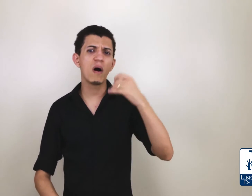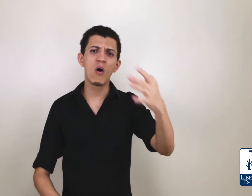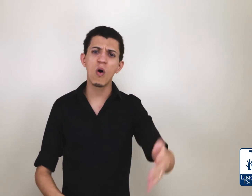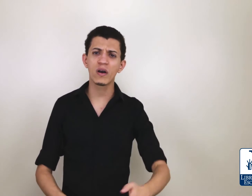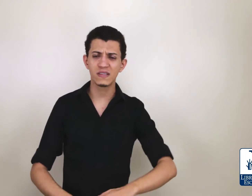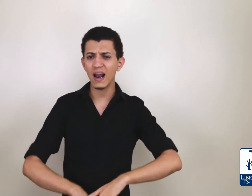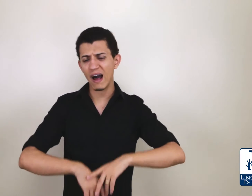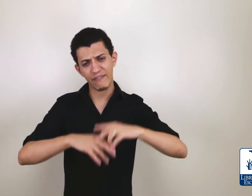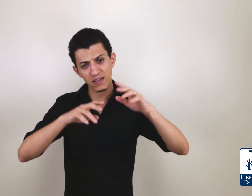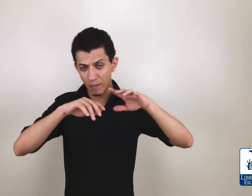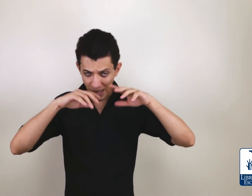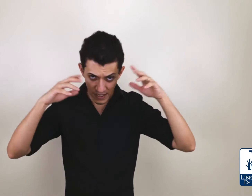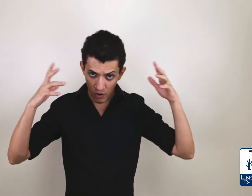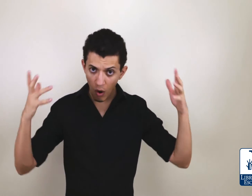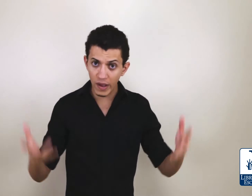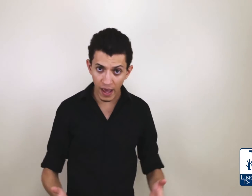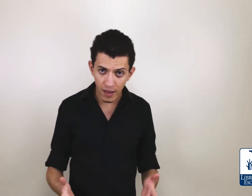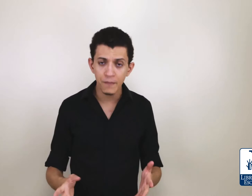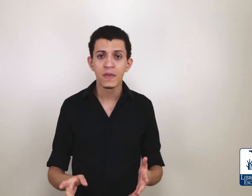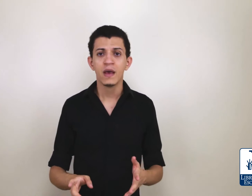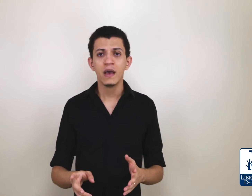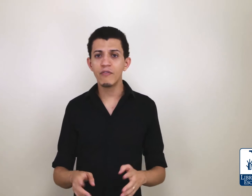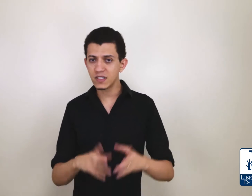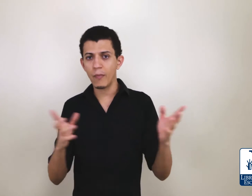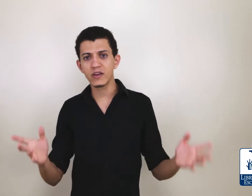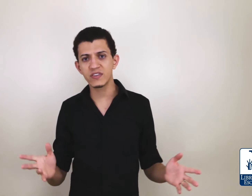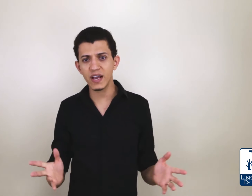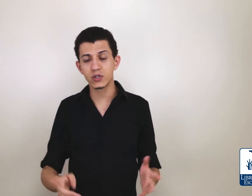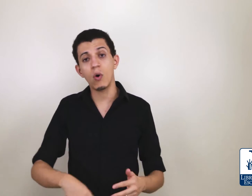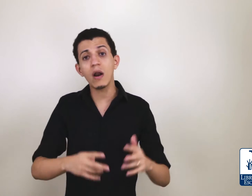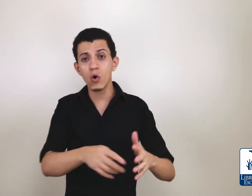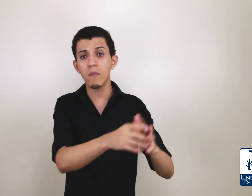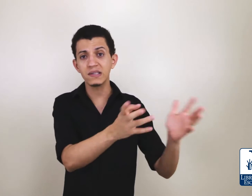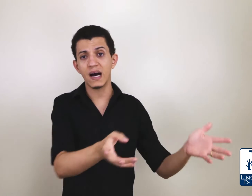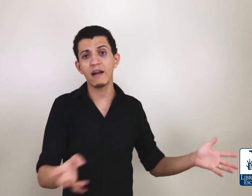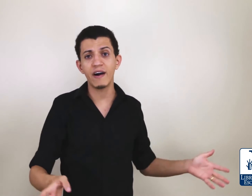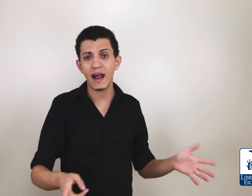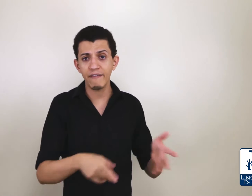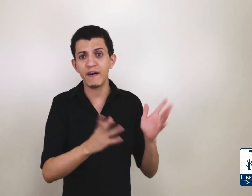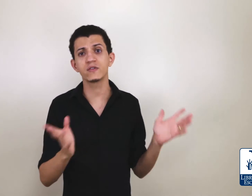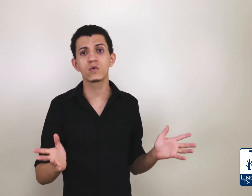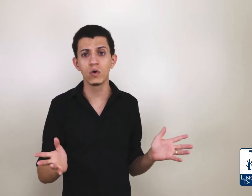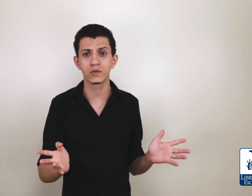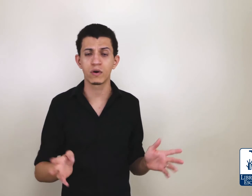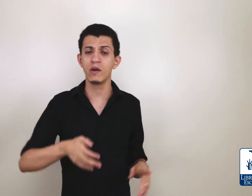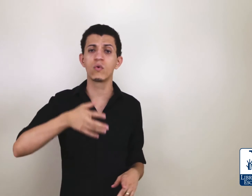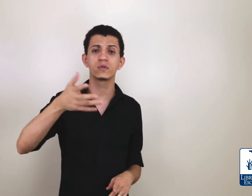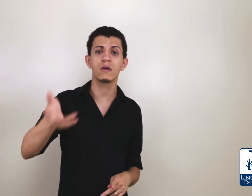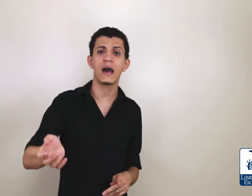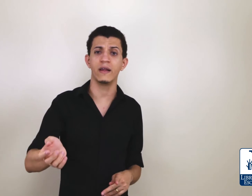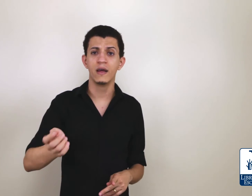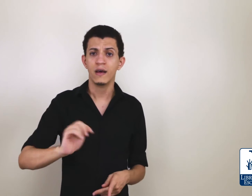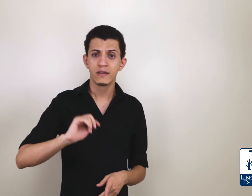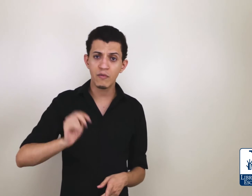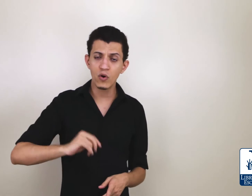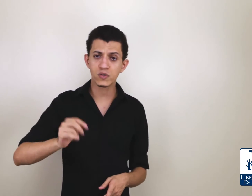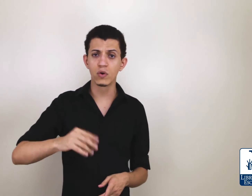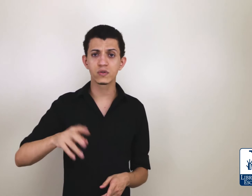uma ONG. Sei lá. Faz uma parceria com alguém. E você pode fazer isso. Ou aluga uma sala. Vai lá e faz o curso. Ou cria um curso online. Tem muitos cursos